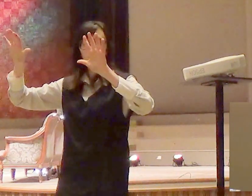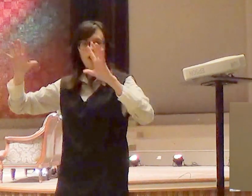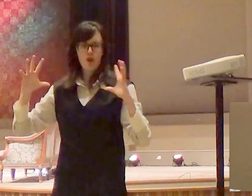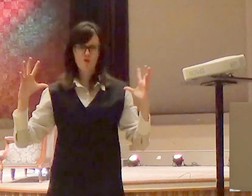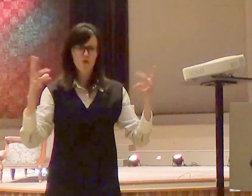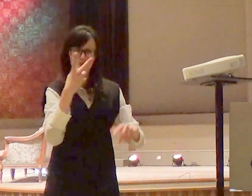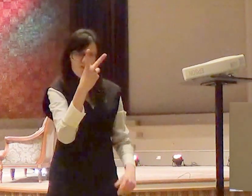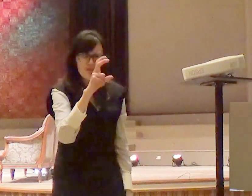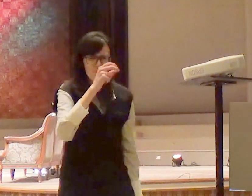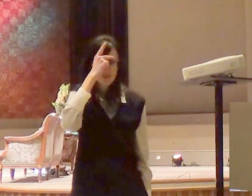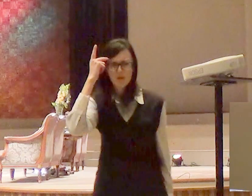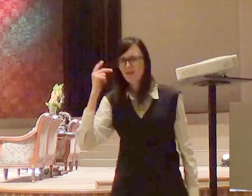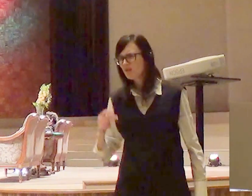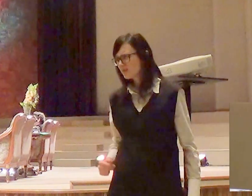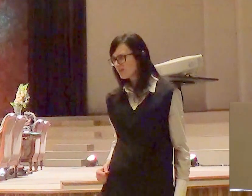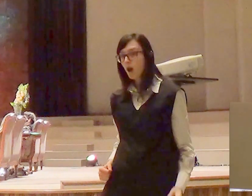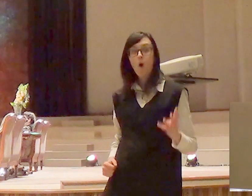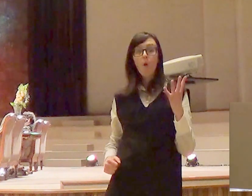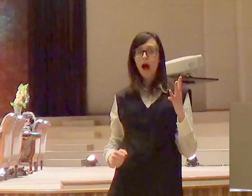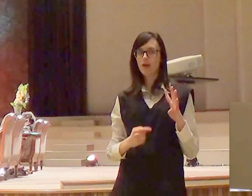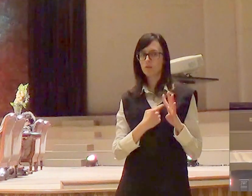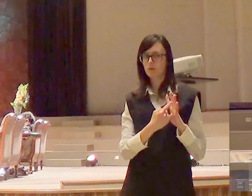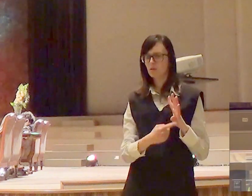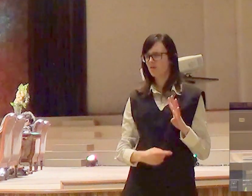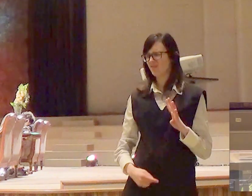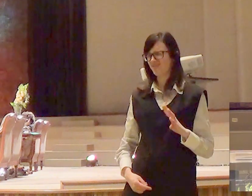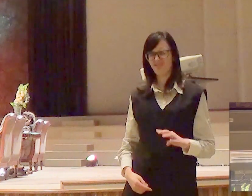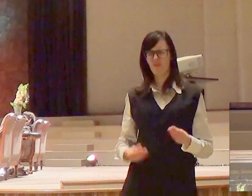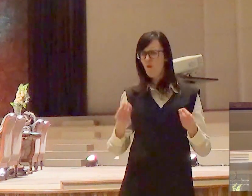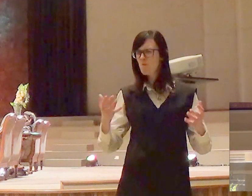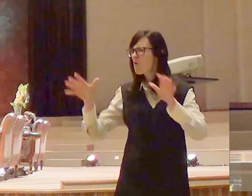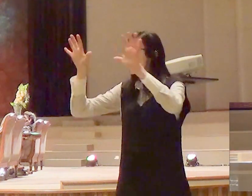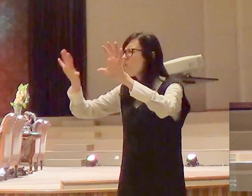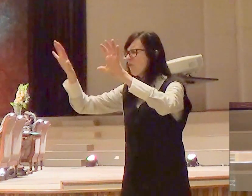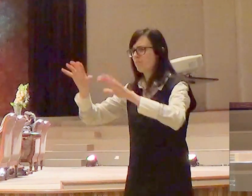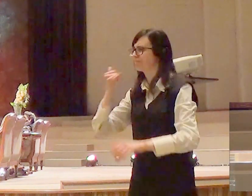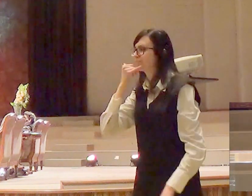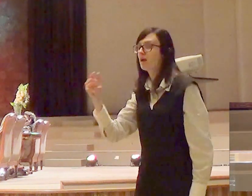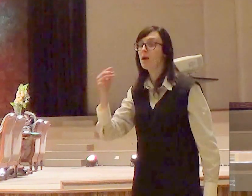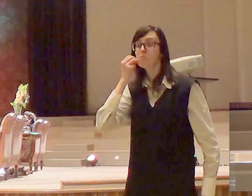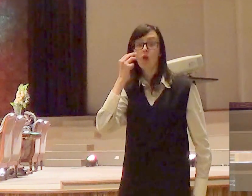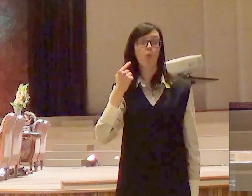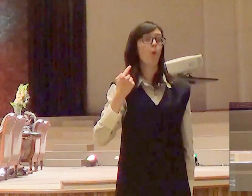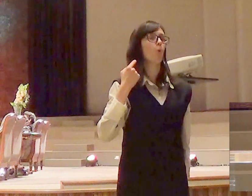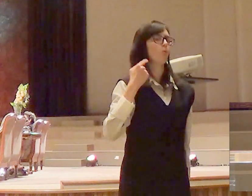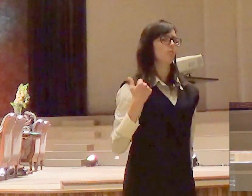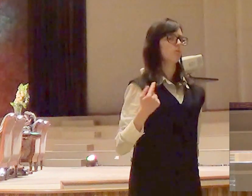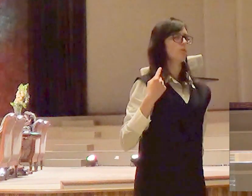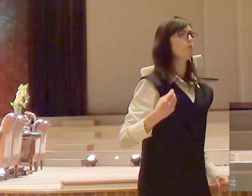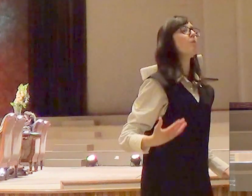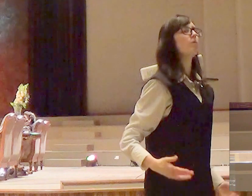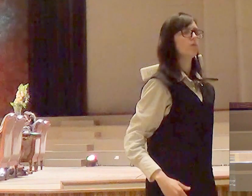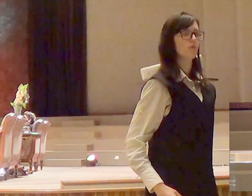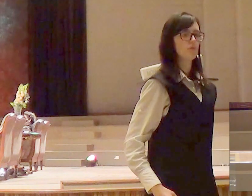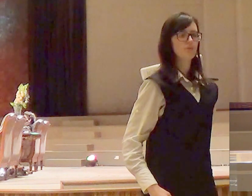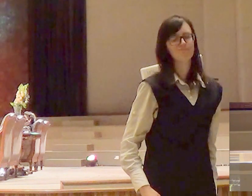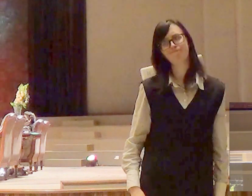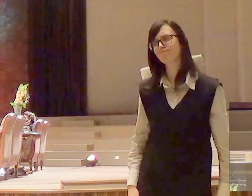aqueles homens, Datã, Abirão e Ion começaram a dizer, como é vai seguir a nuvem? O cara é louco. Ele vai lá na tenda, conversa com Deus, e vem